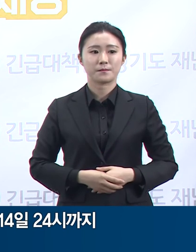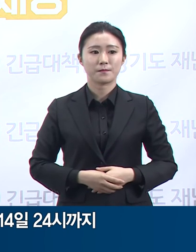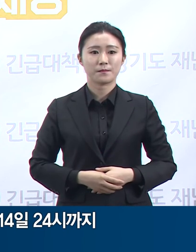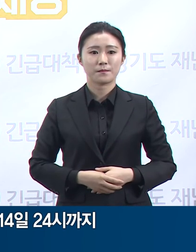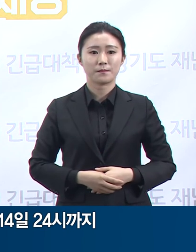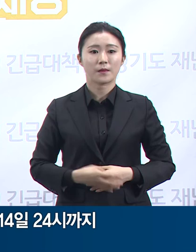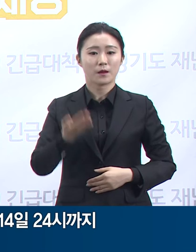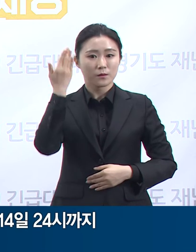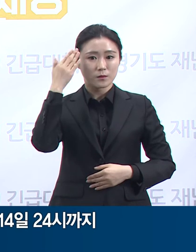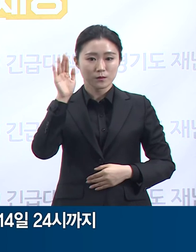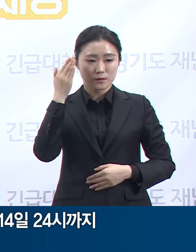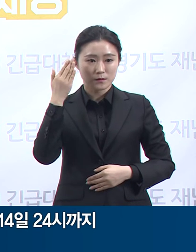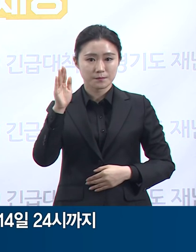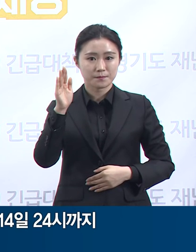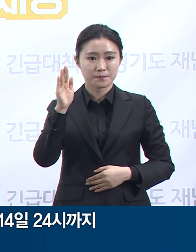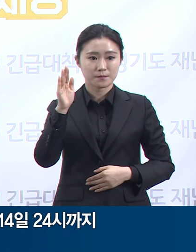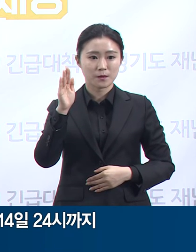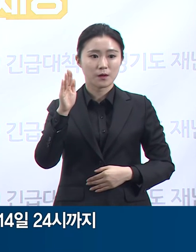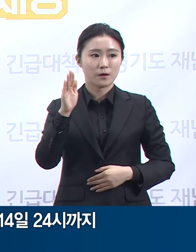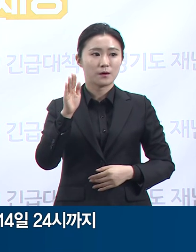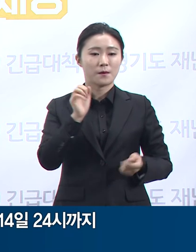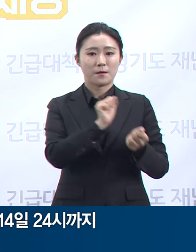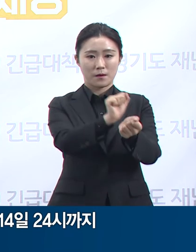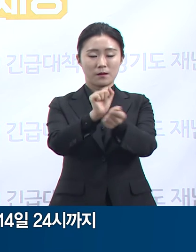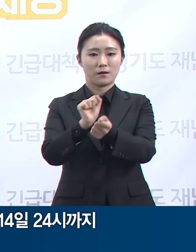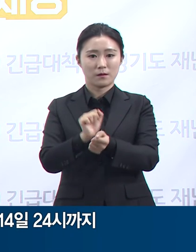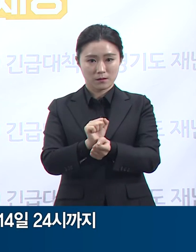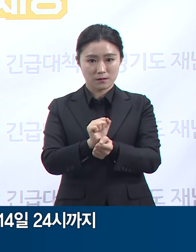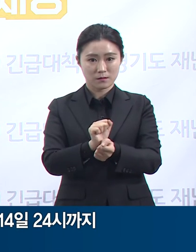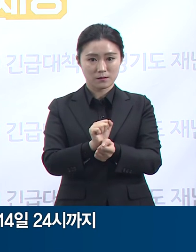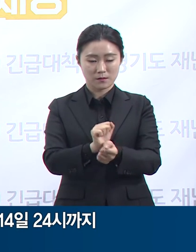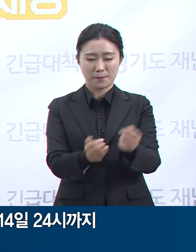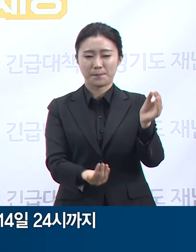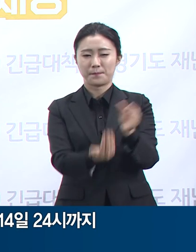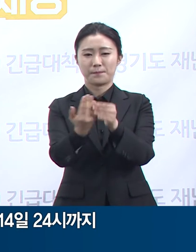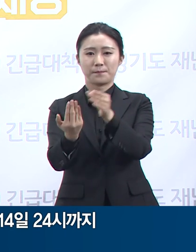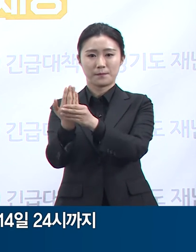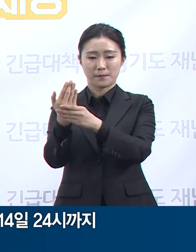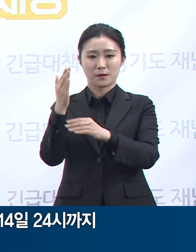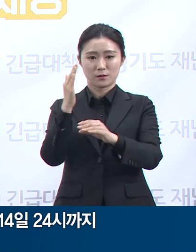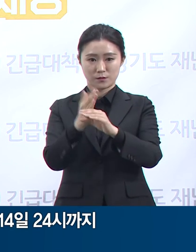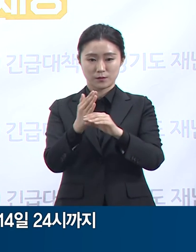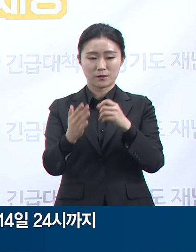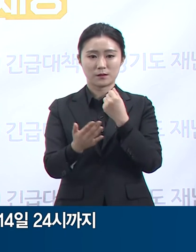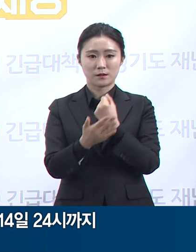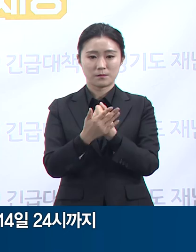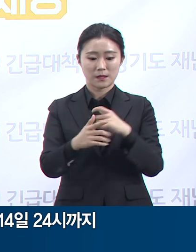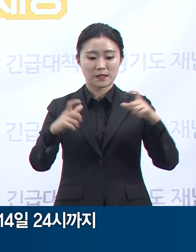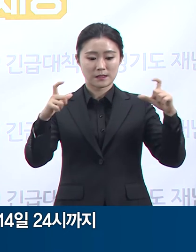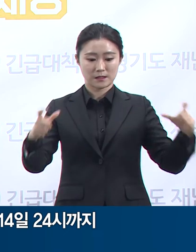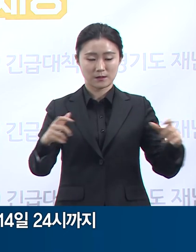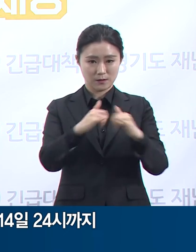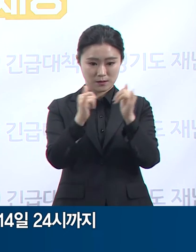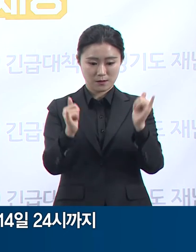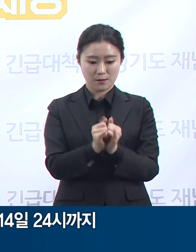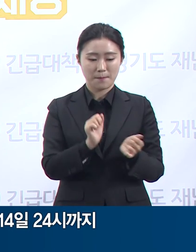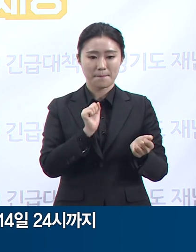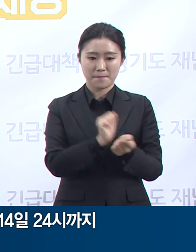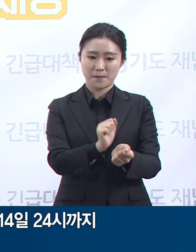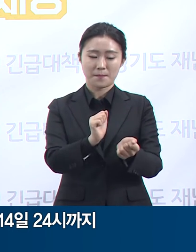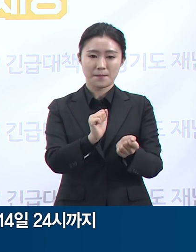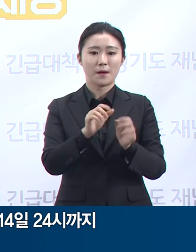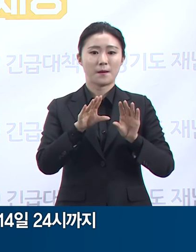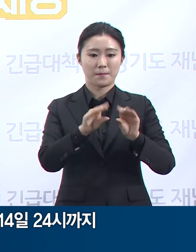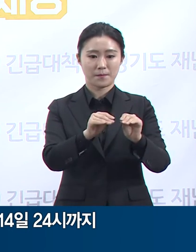사업장에서 코로나19 대규모 감염 사례가 잇따라 발생함에 따라 지역사회로의 전파 차단을 위해 이와 같은 결정을